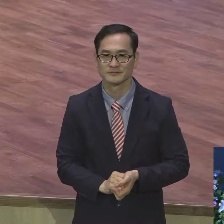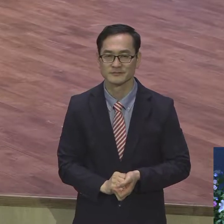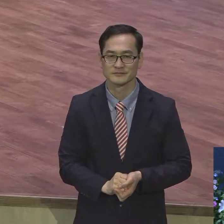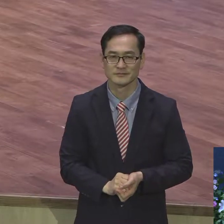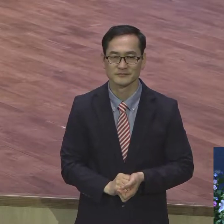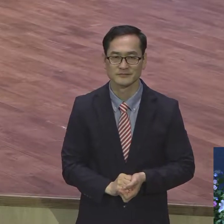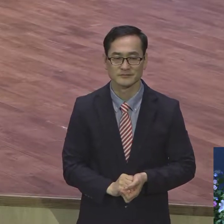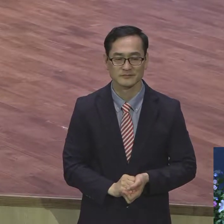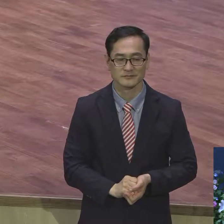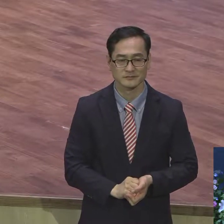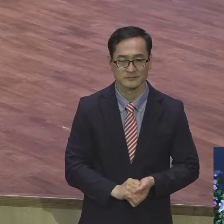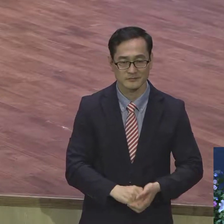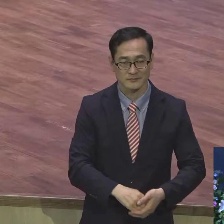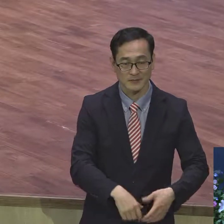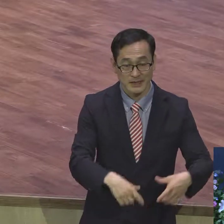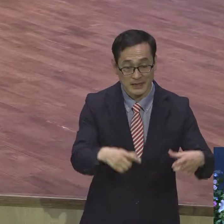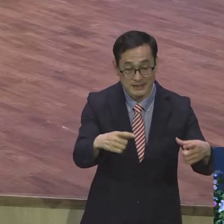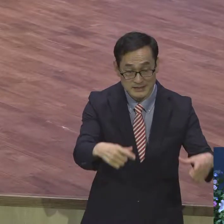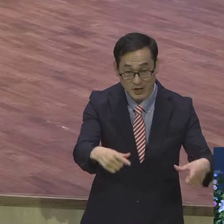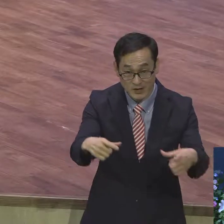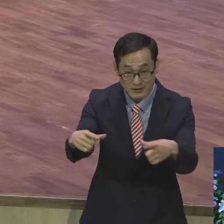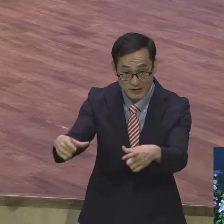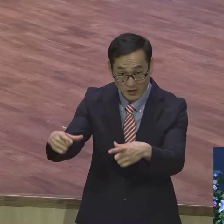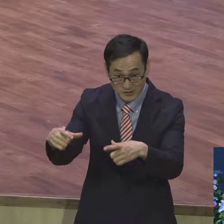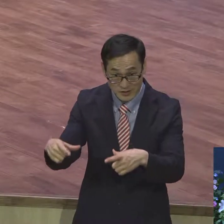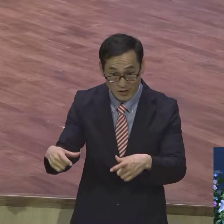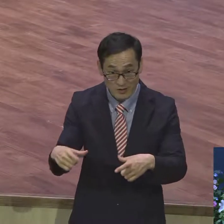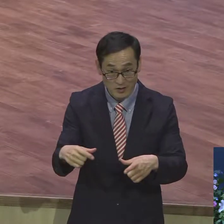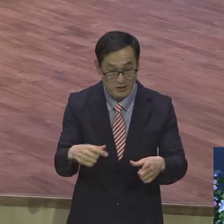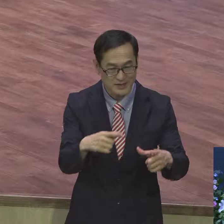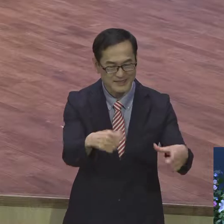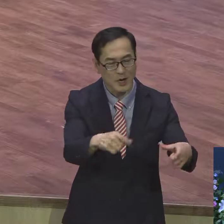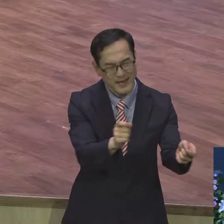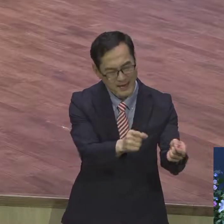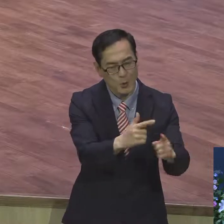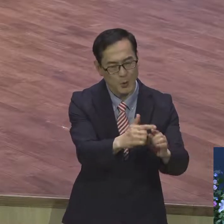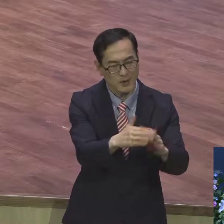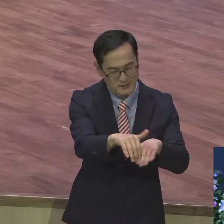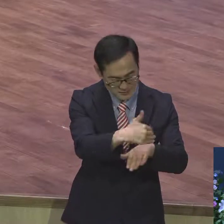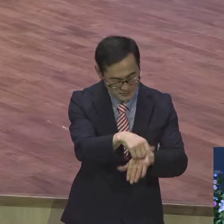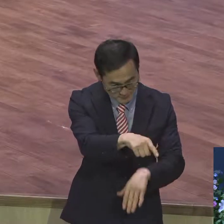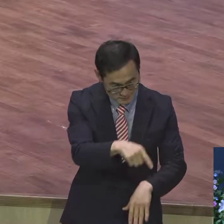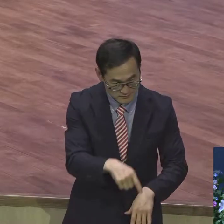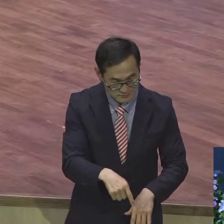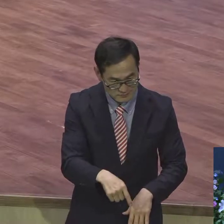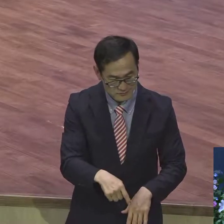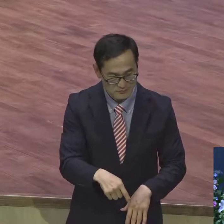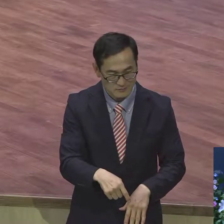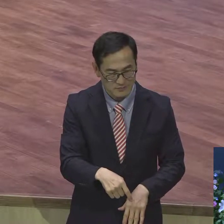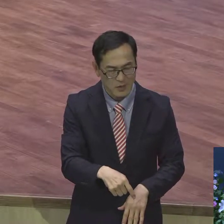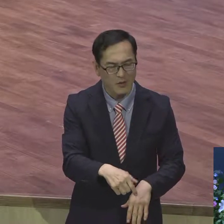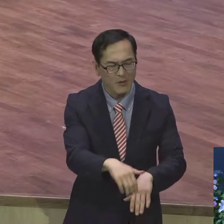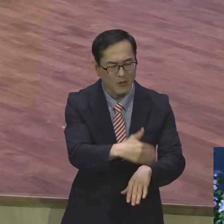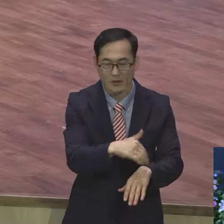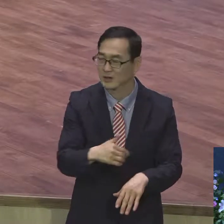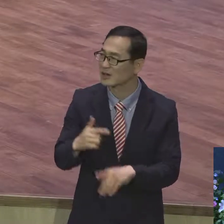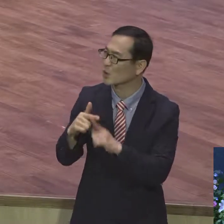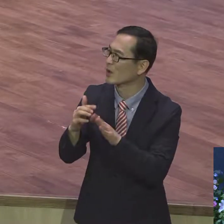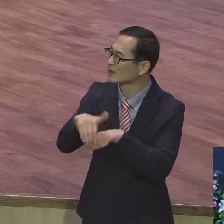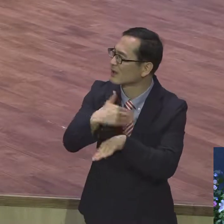매주 지역 교회 다니네. 잘 다니라지 교회 교회 다니니까요. 목사님 문제가 많습니다. 교회마다 싸우고